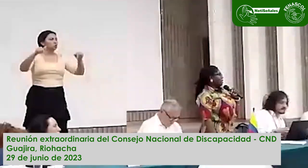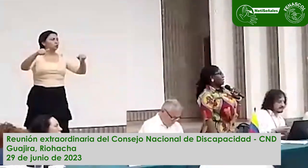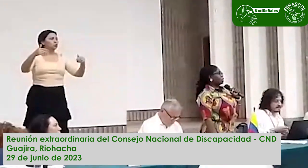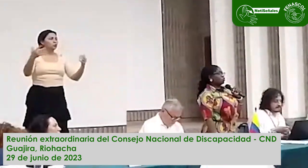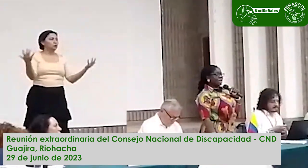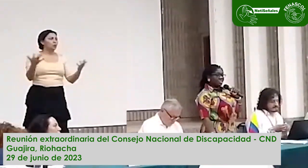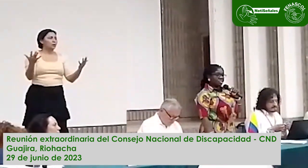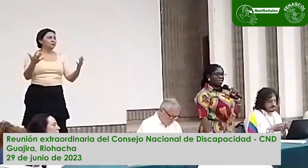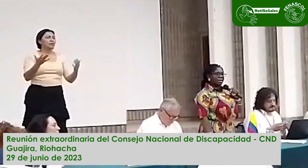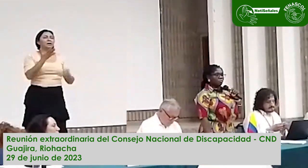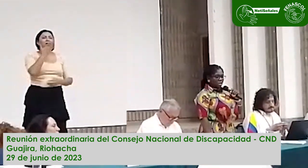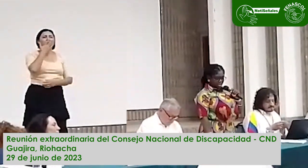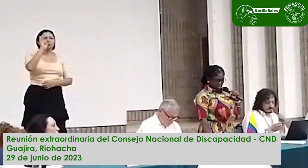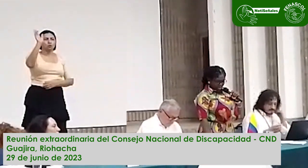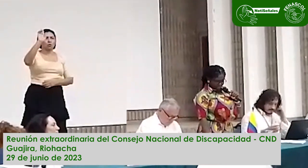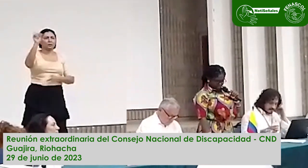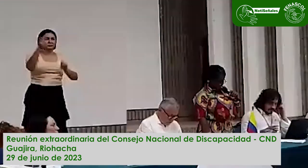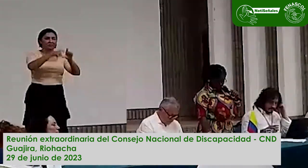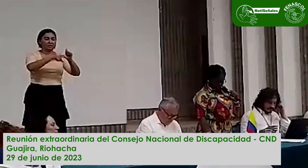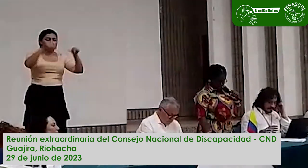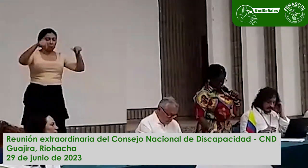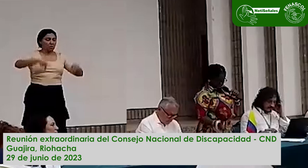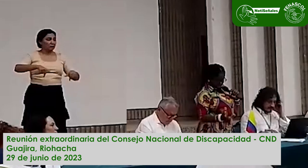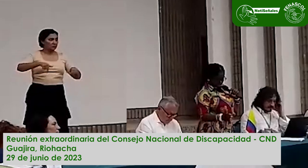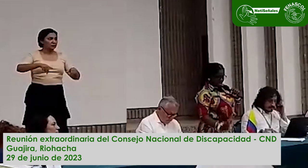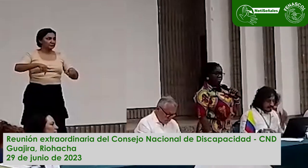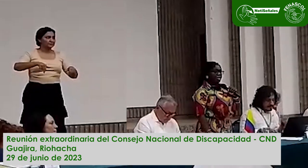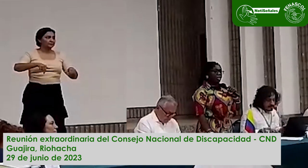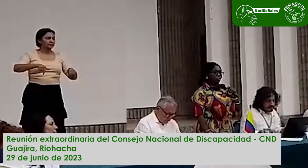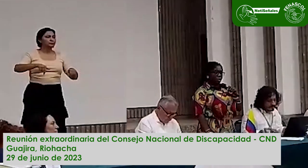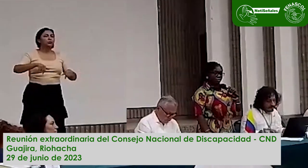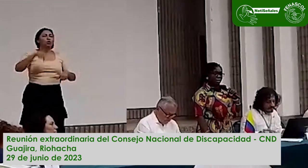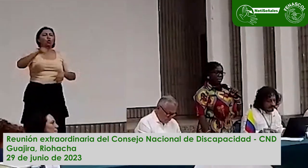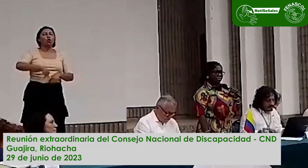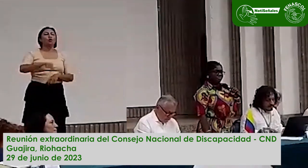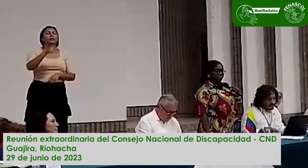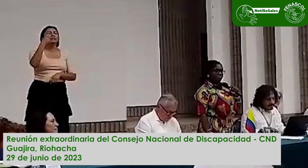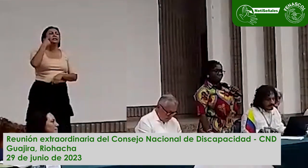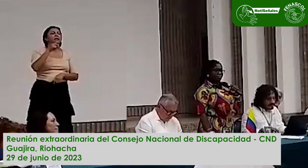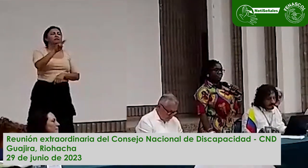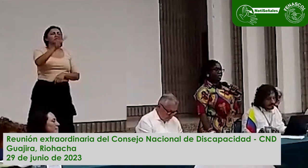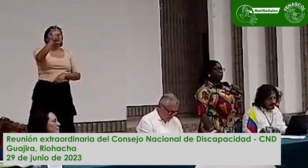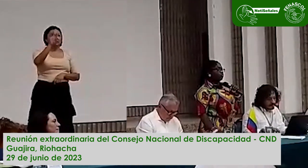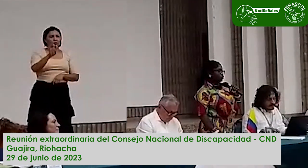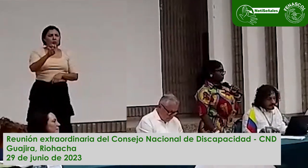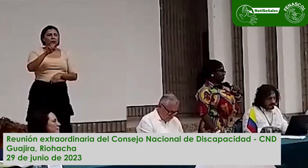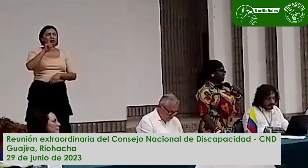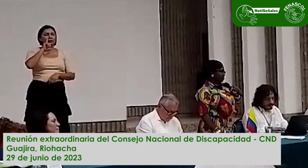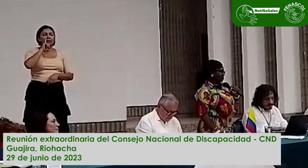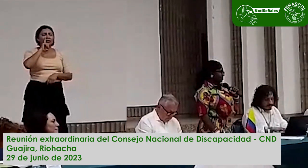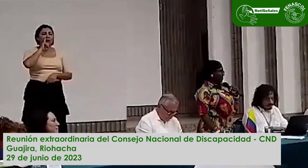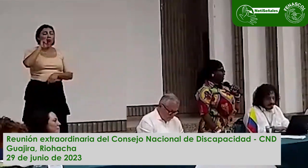realizado aquí en Río Acha, La Guajira, día 29